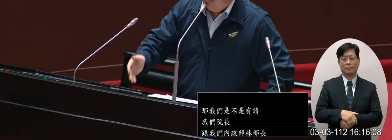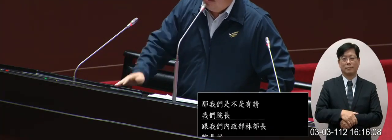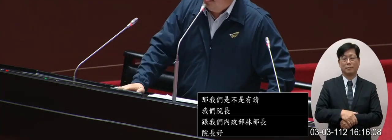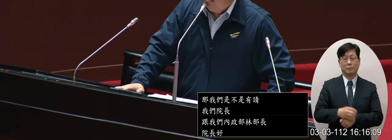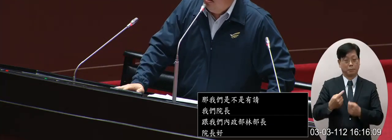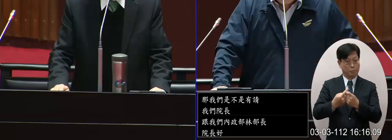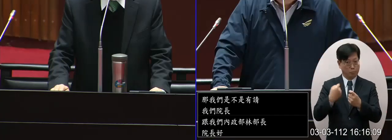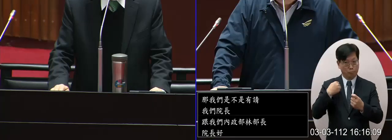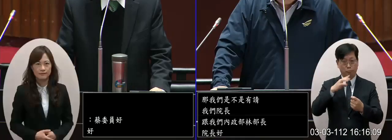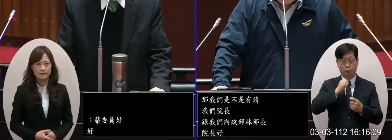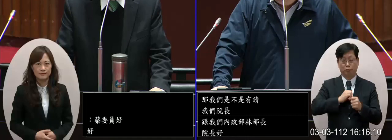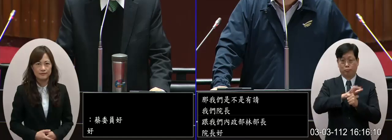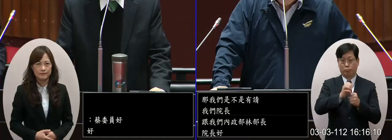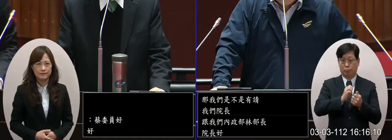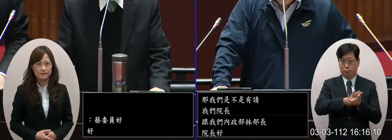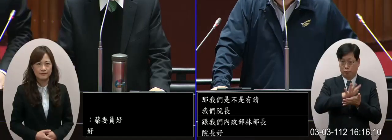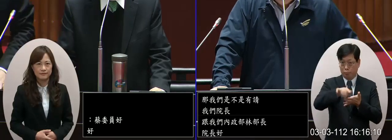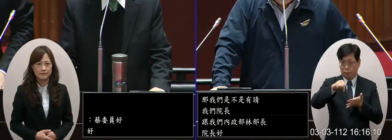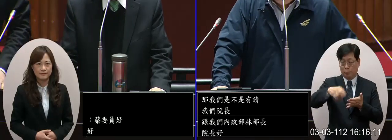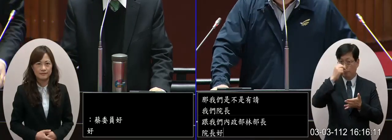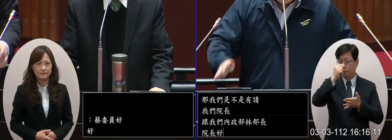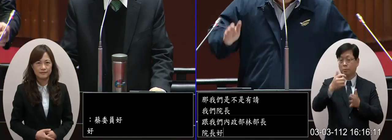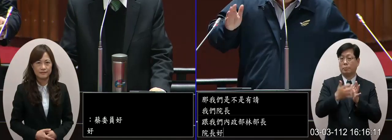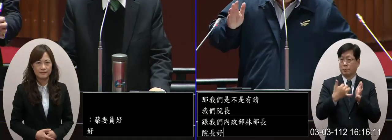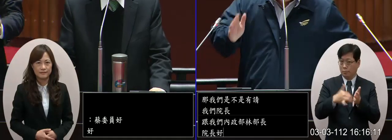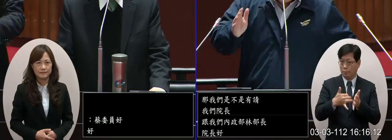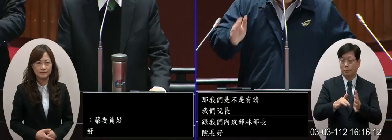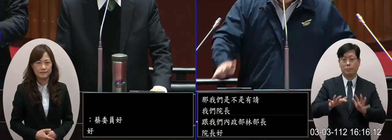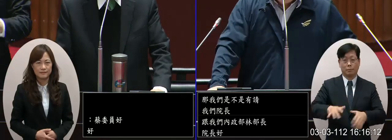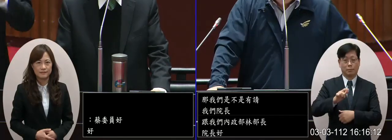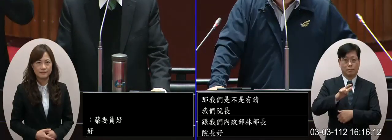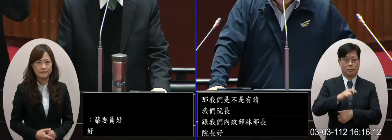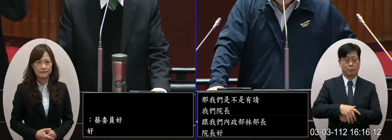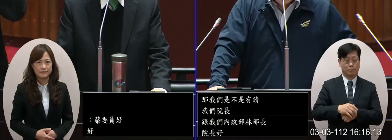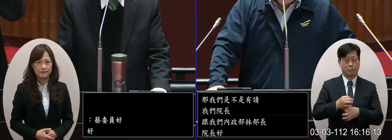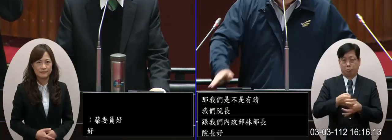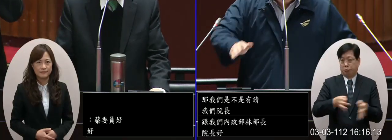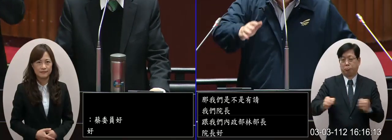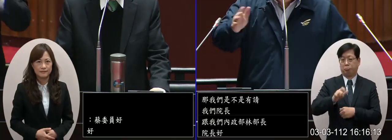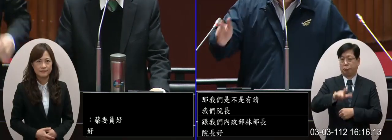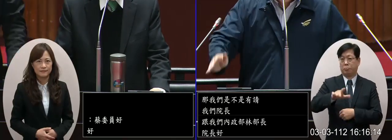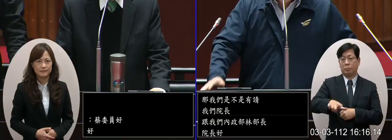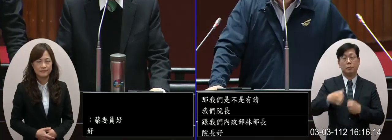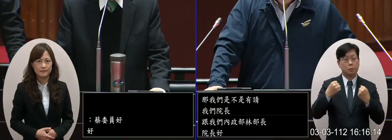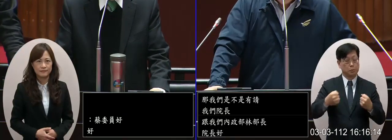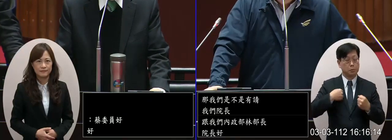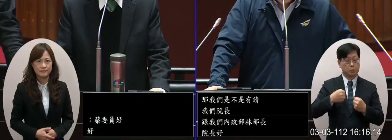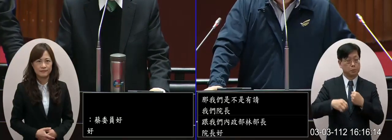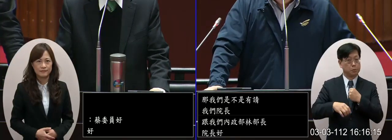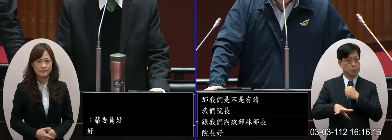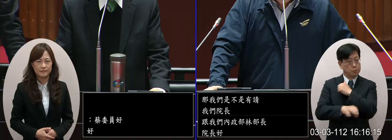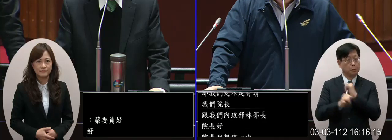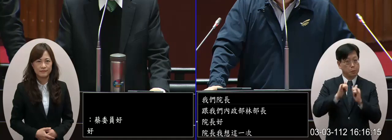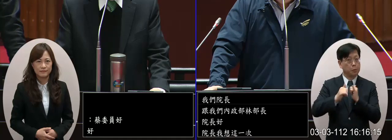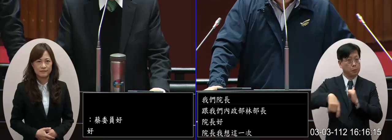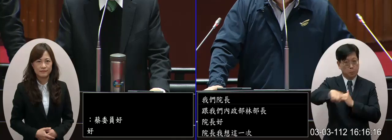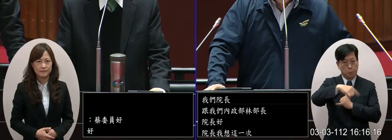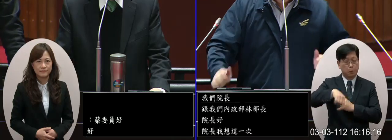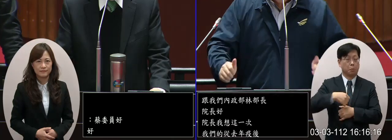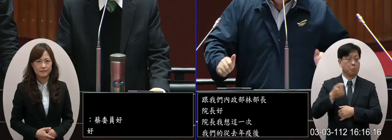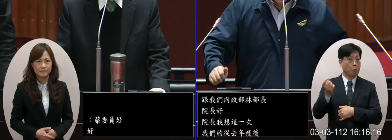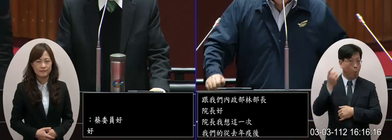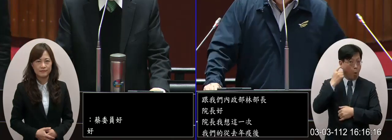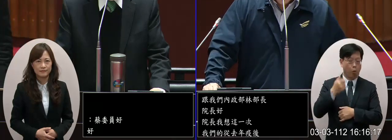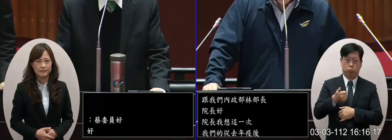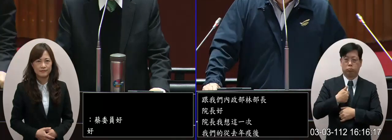從去年以後的這筆特別預算那目前這個六千塊我在基層聽到很多人民大家